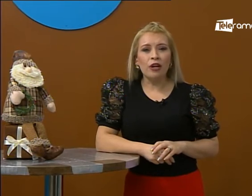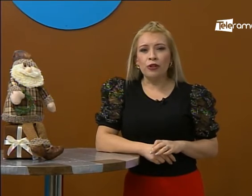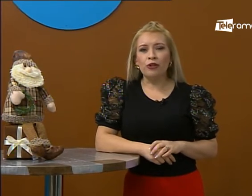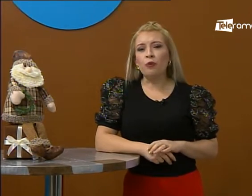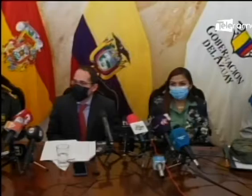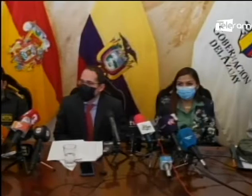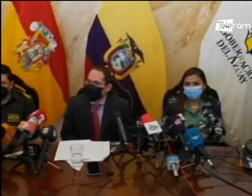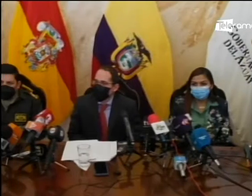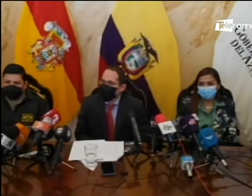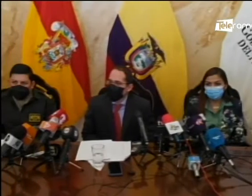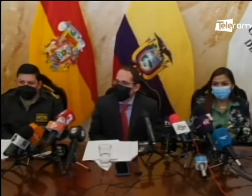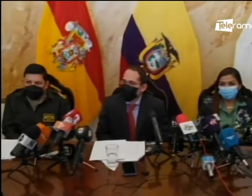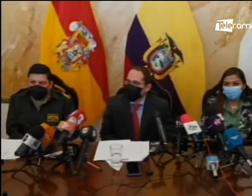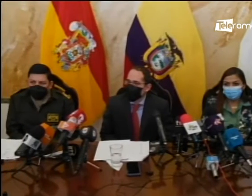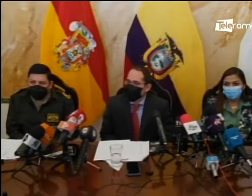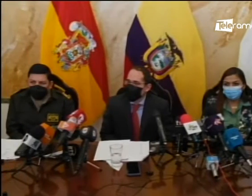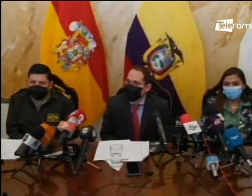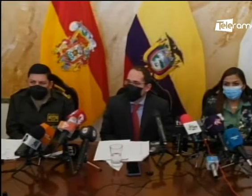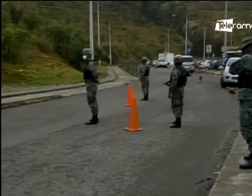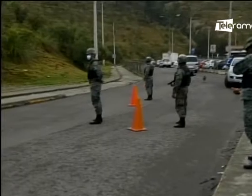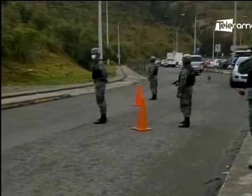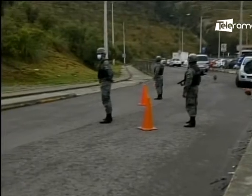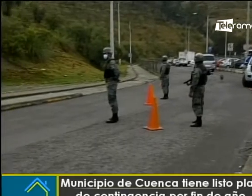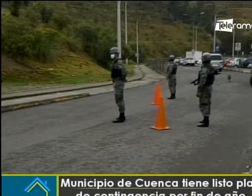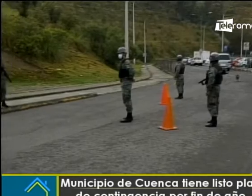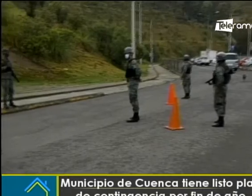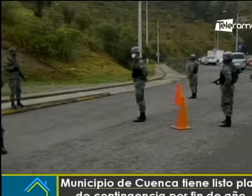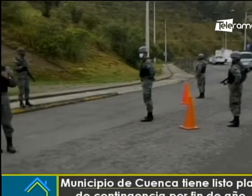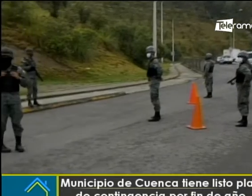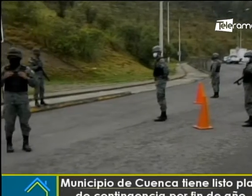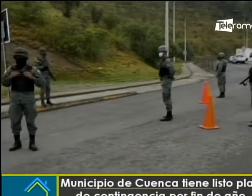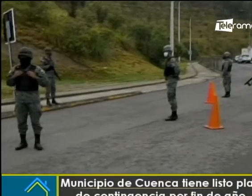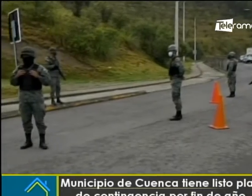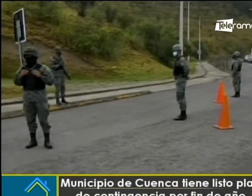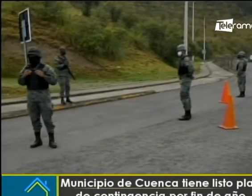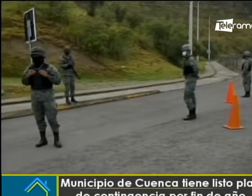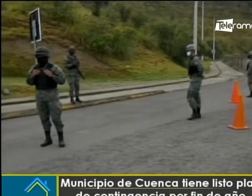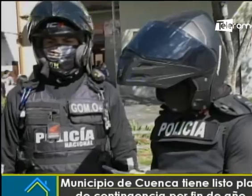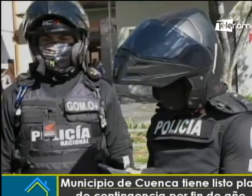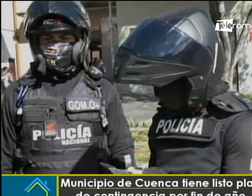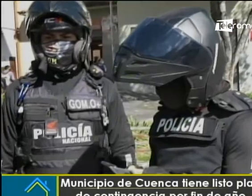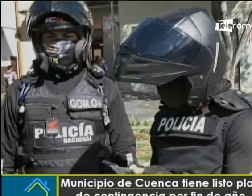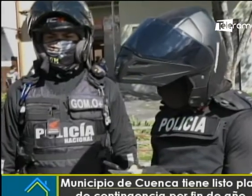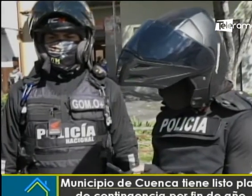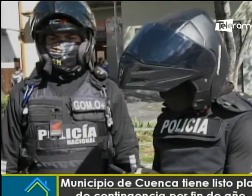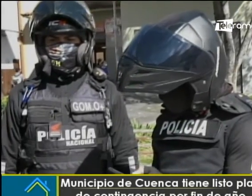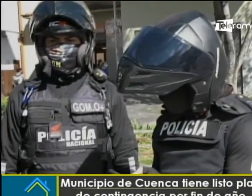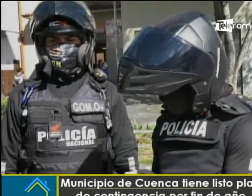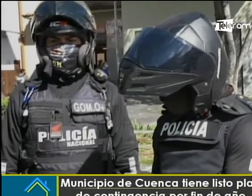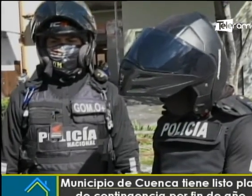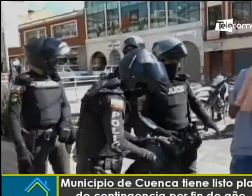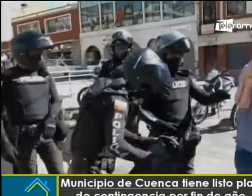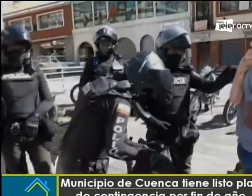año, donde un total de 1.428 personas de las diferentes instituciones estarán desplegados en diferentes operativos de